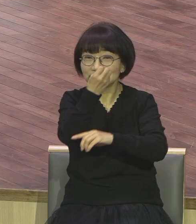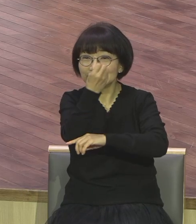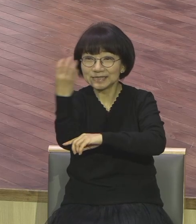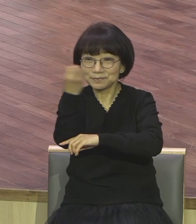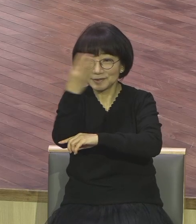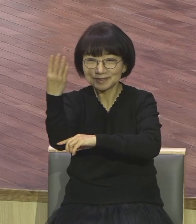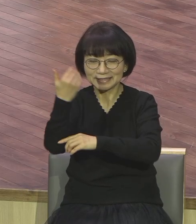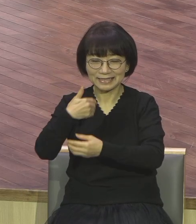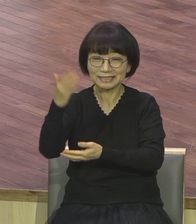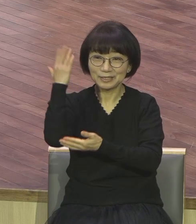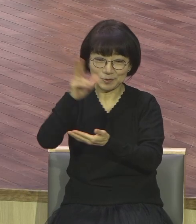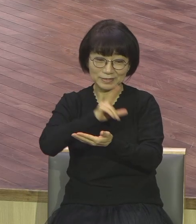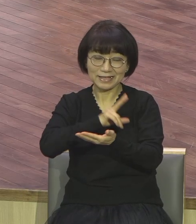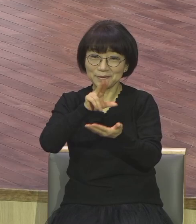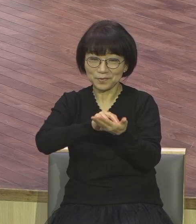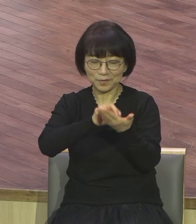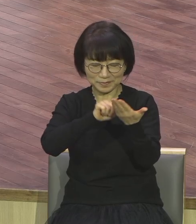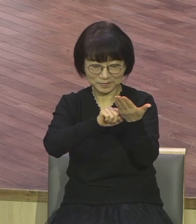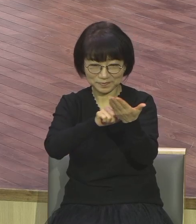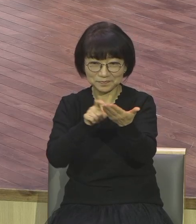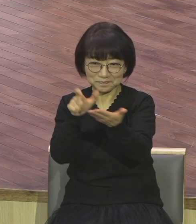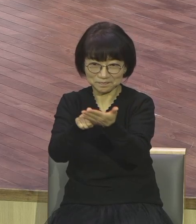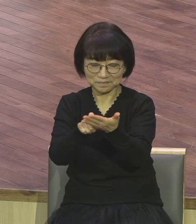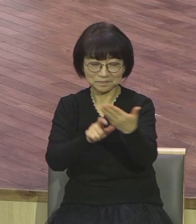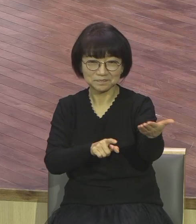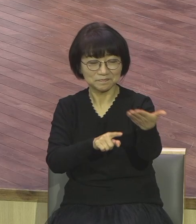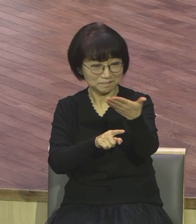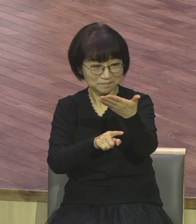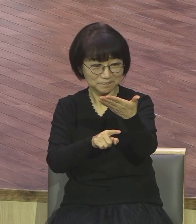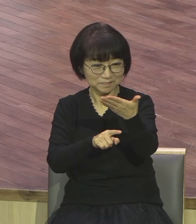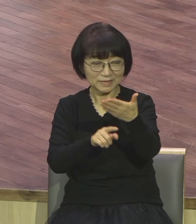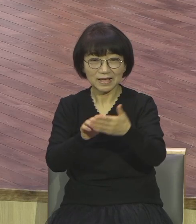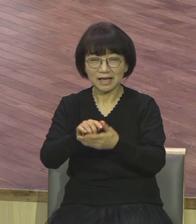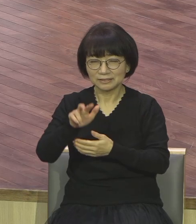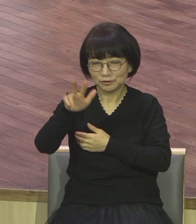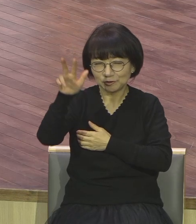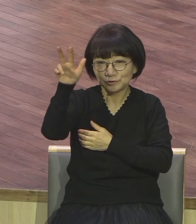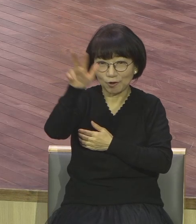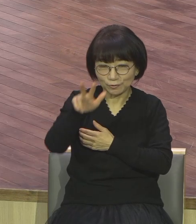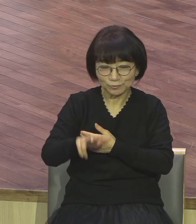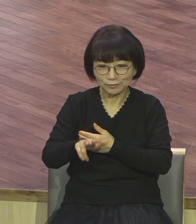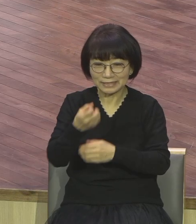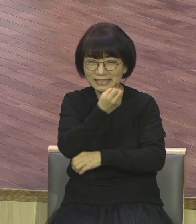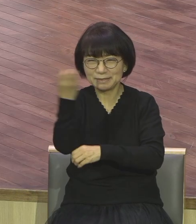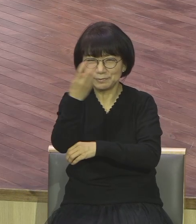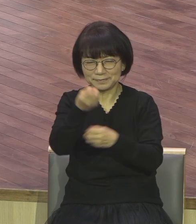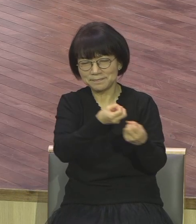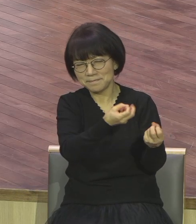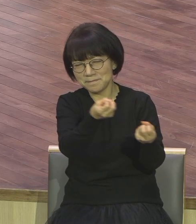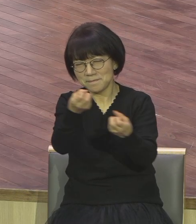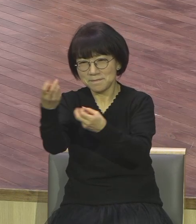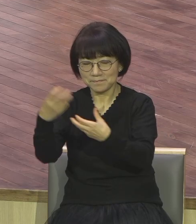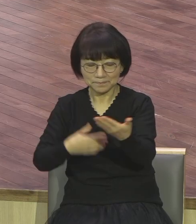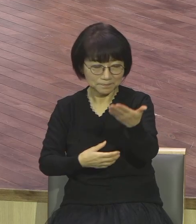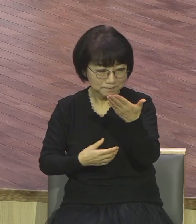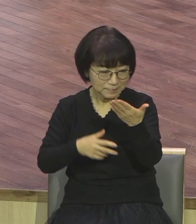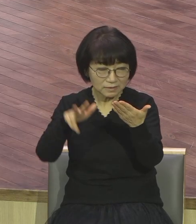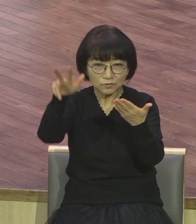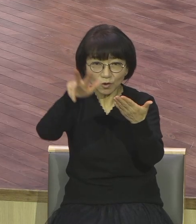설교 제목이 전국에 있는 목사들 사이에 이렇게 들어가는데 이 설교 제목을 이번